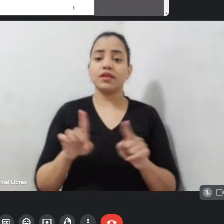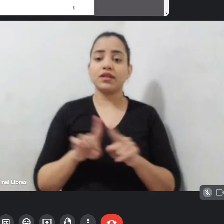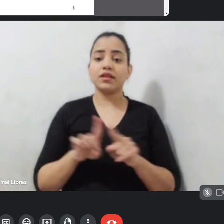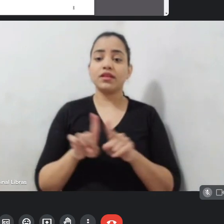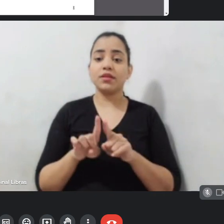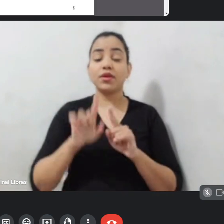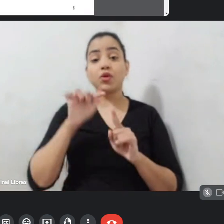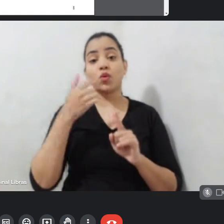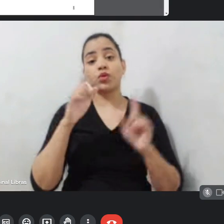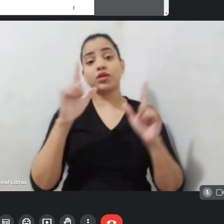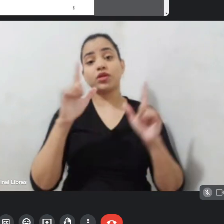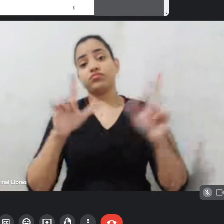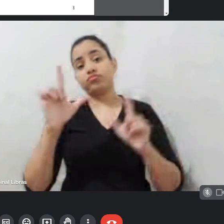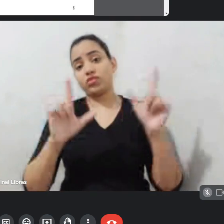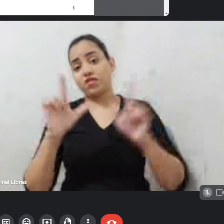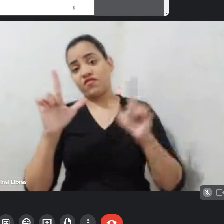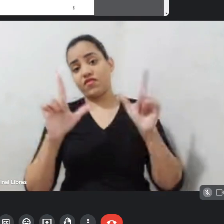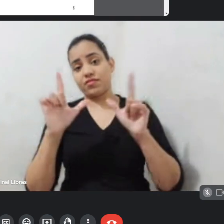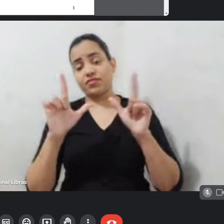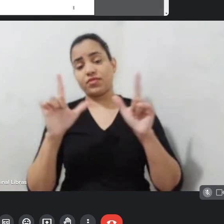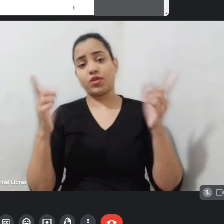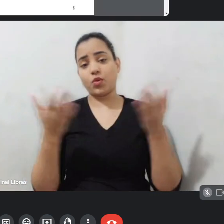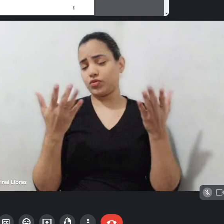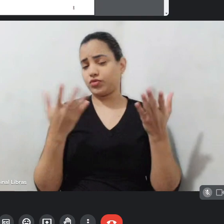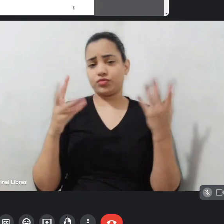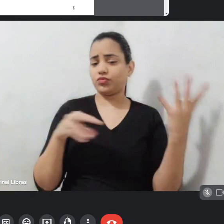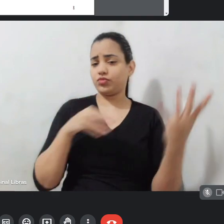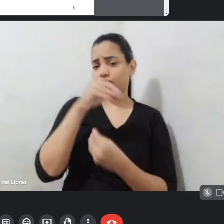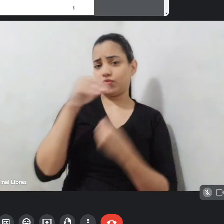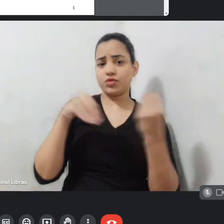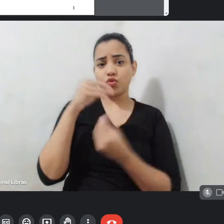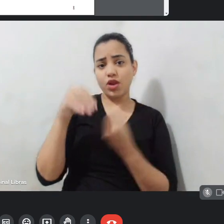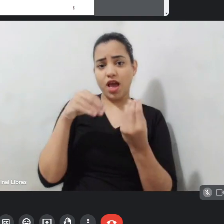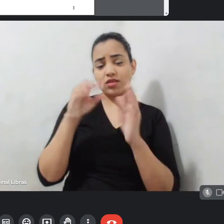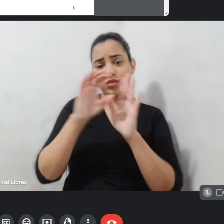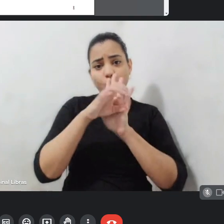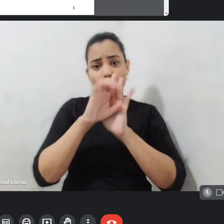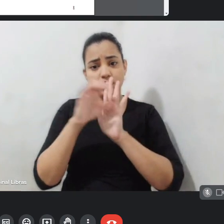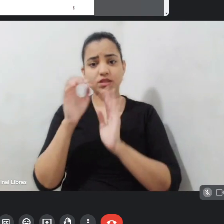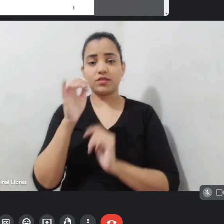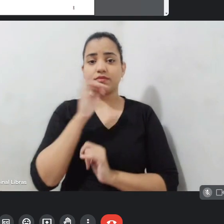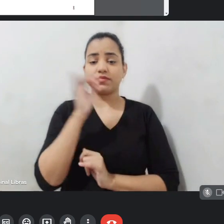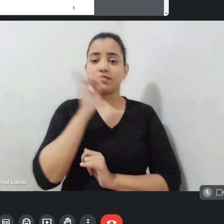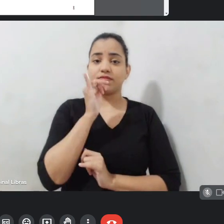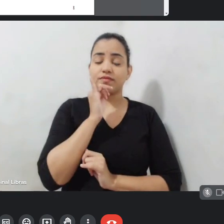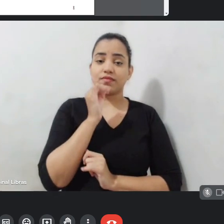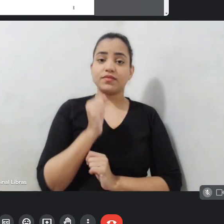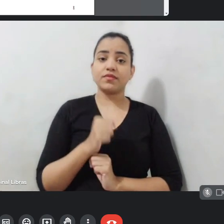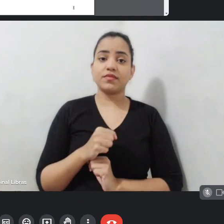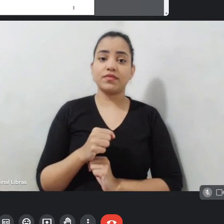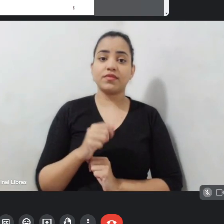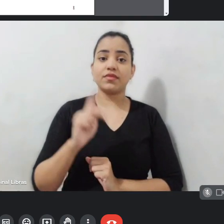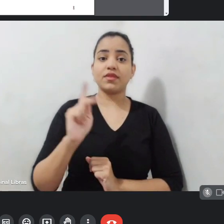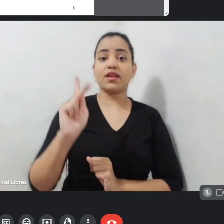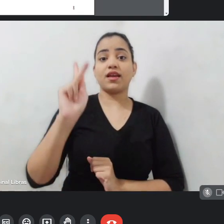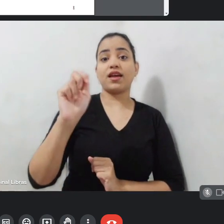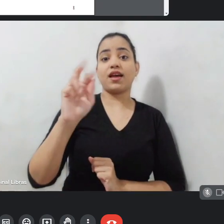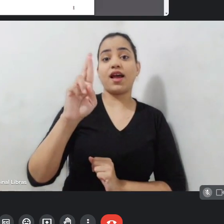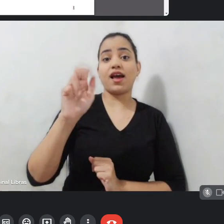isso está tudo misturado. Se tem uma ideia, aquela série do Karate Kid, que fez em sucessão enorme, ela começou com